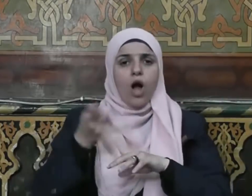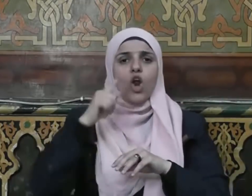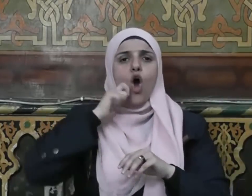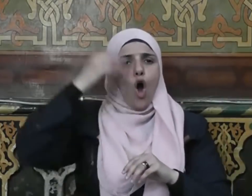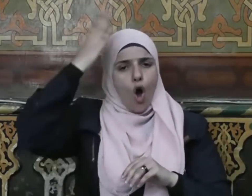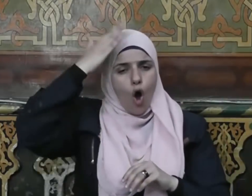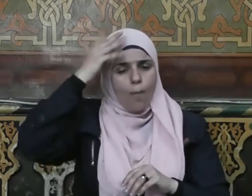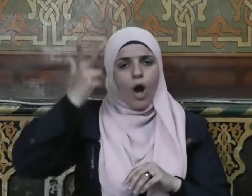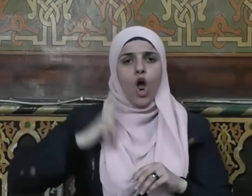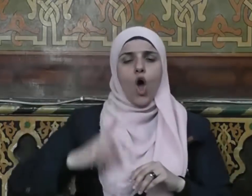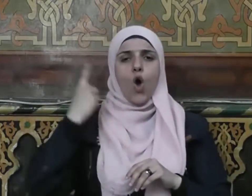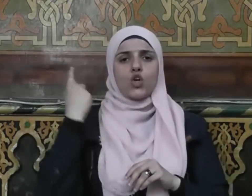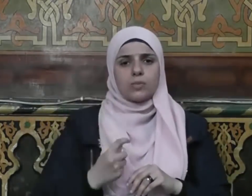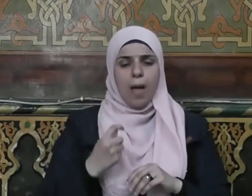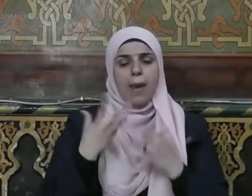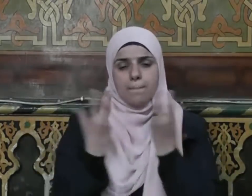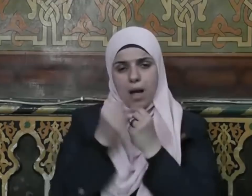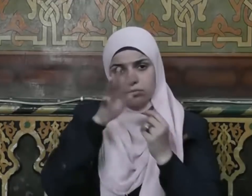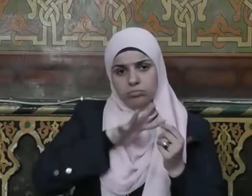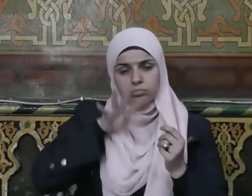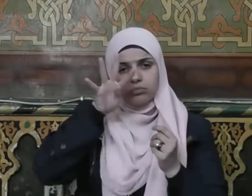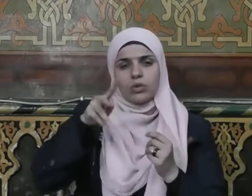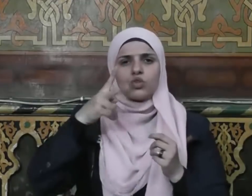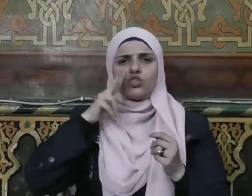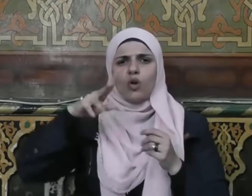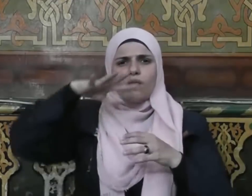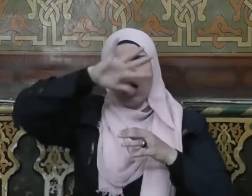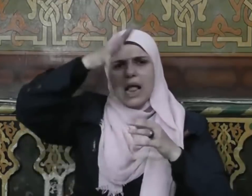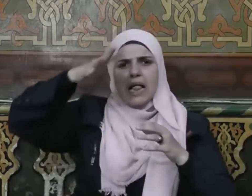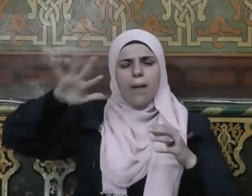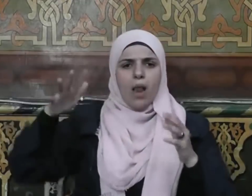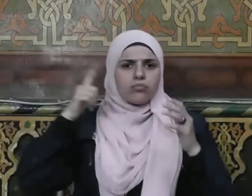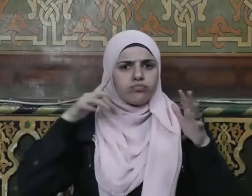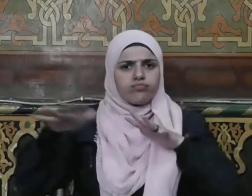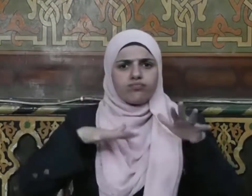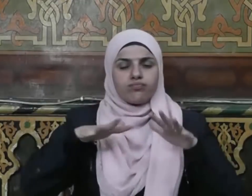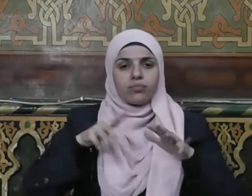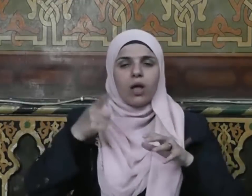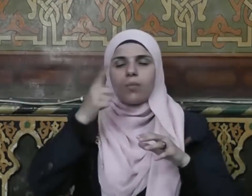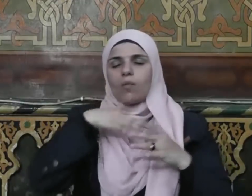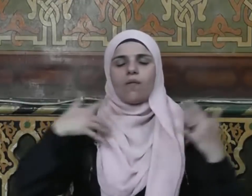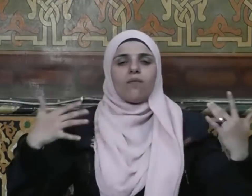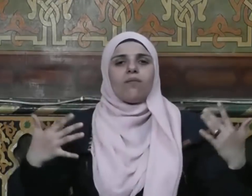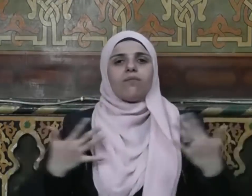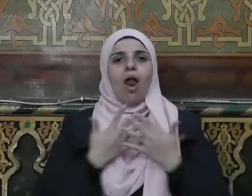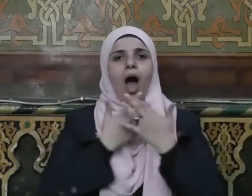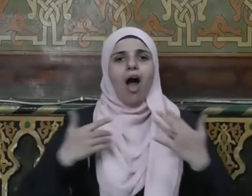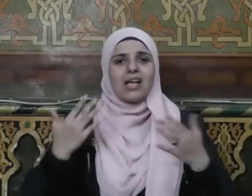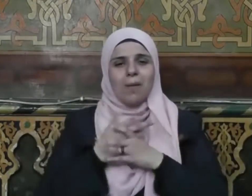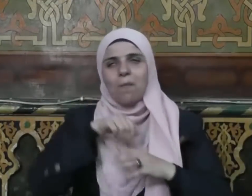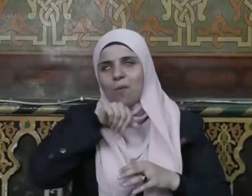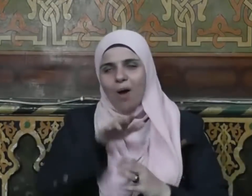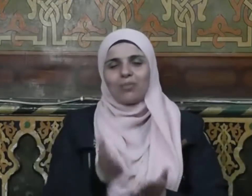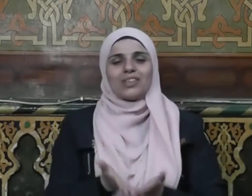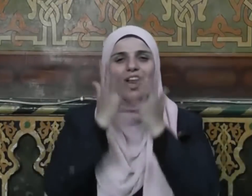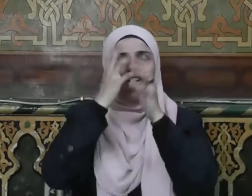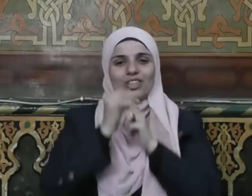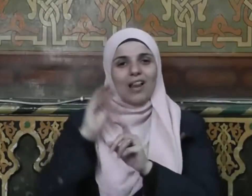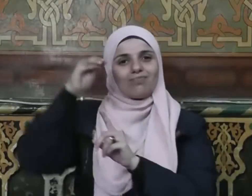وعثمان رضي الله عنهم فرجف الجبل بهم فرحا بالنبي صلى الله عليه وسلم